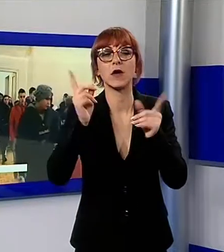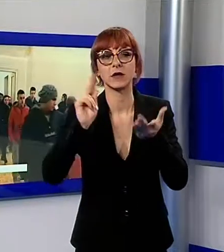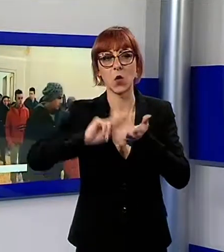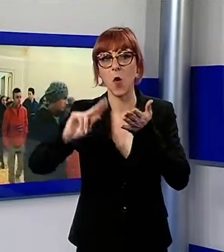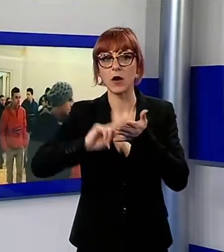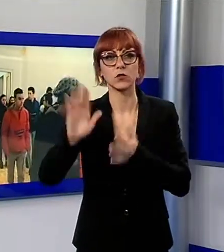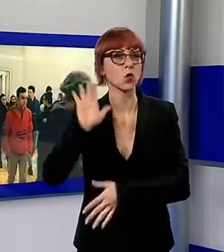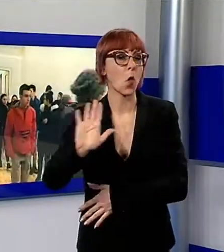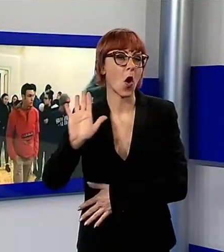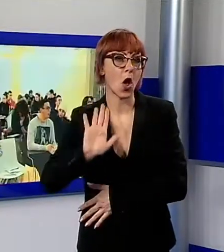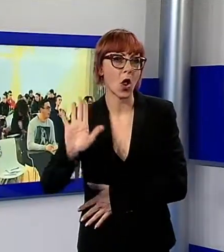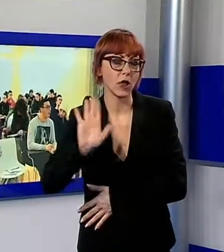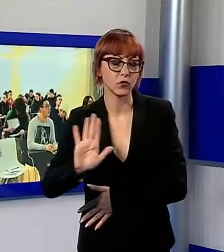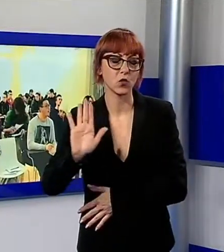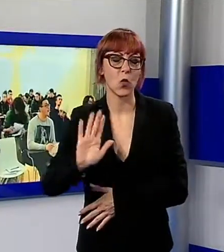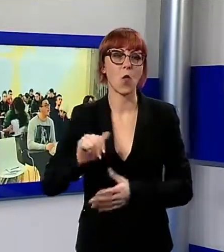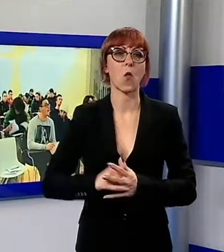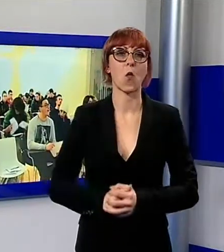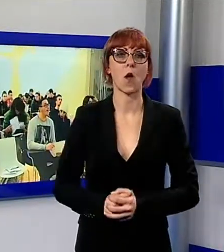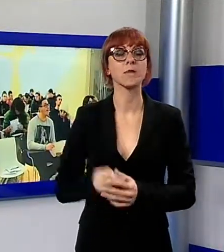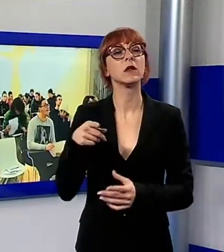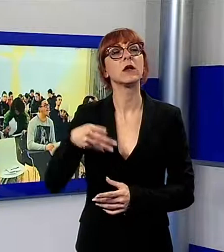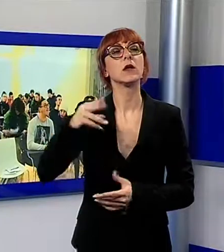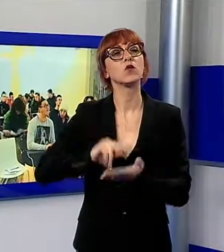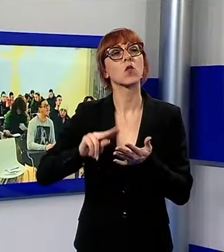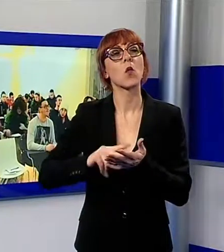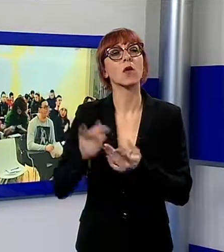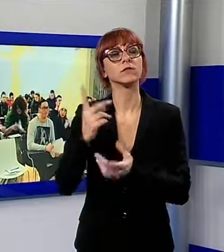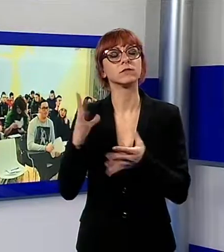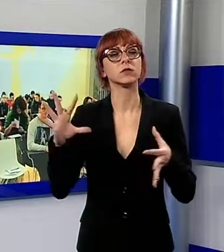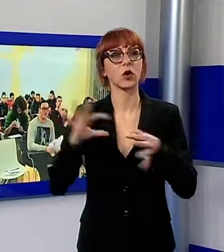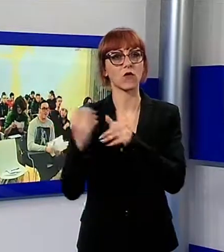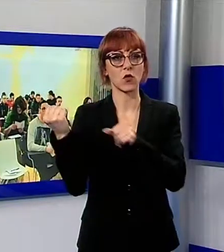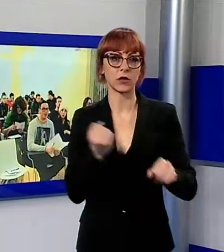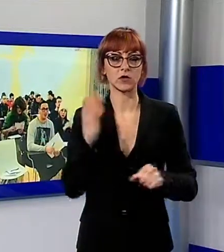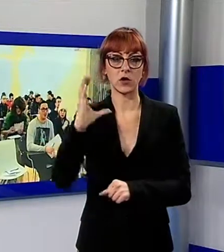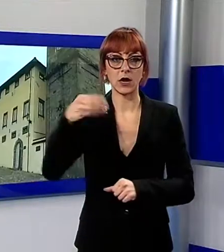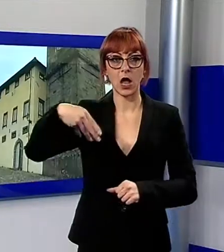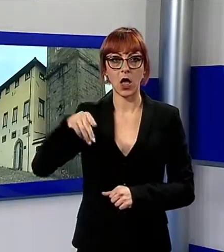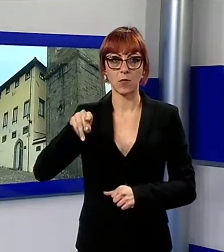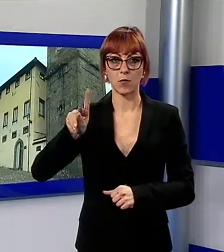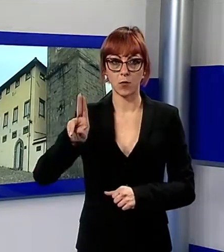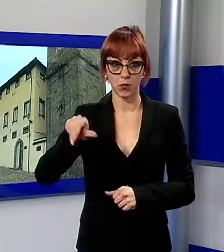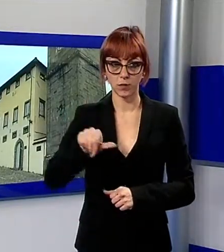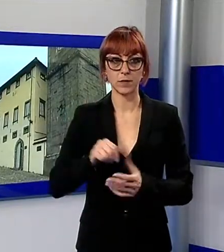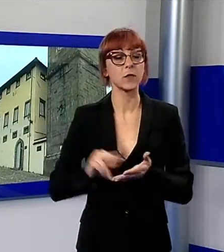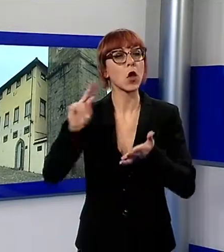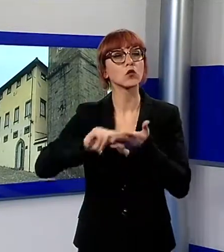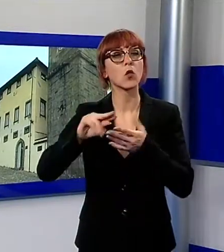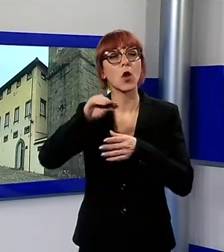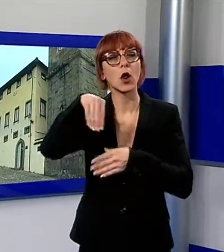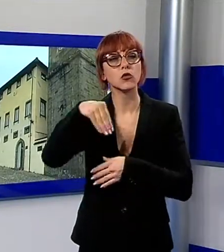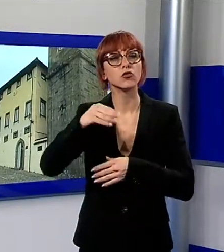'accoglienza e discipline enogastronomiche di Fondazione Campus. Dalle 11 di giovedì mattina la scuola situata nella